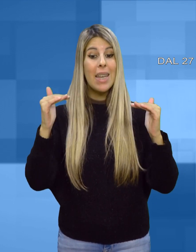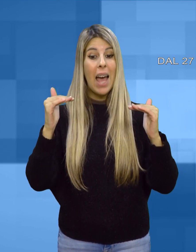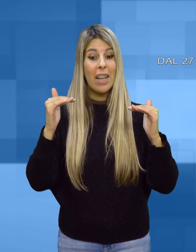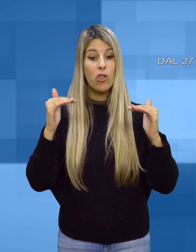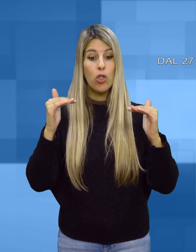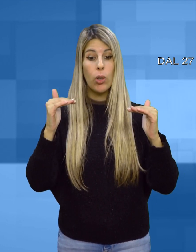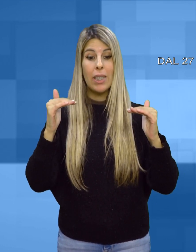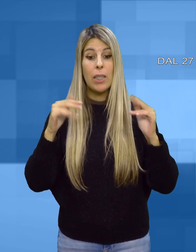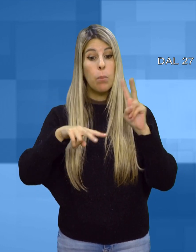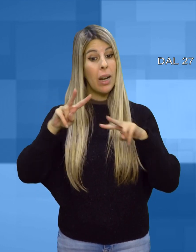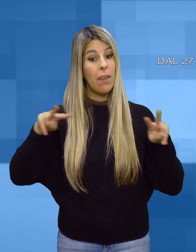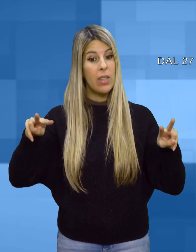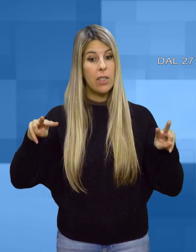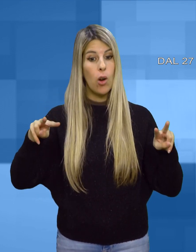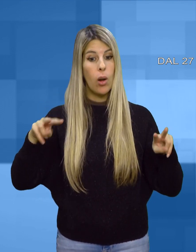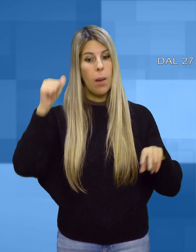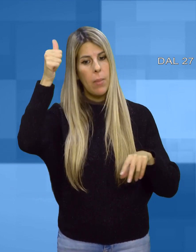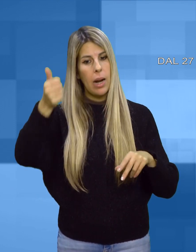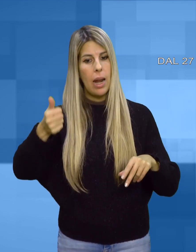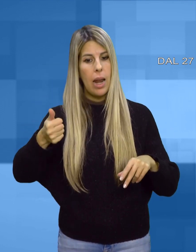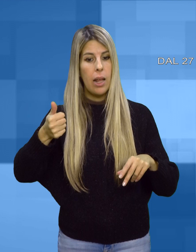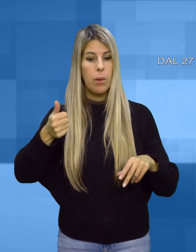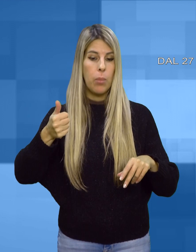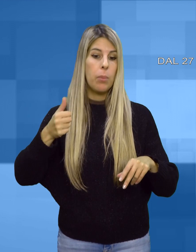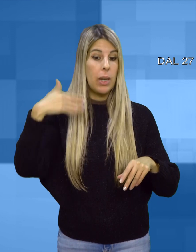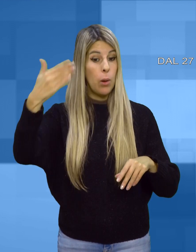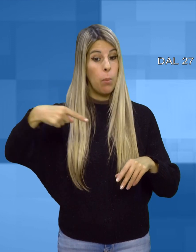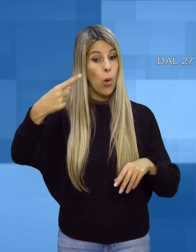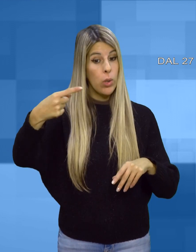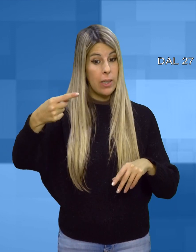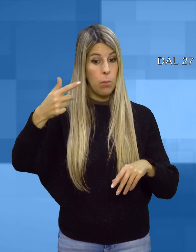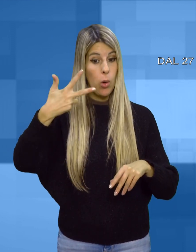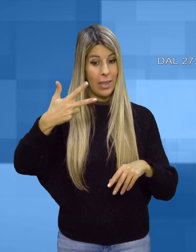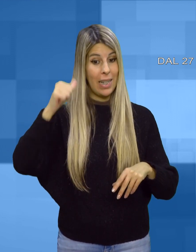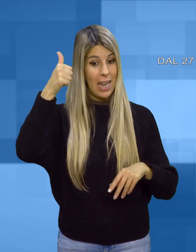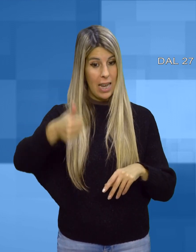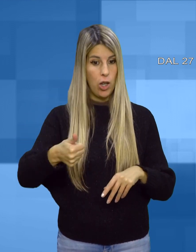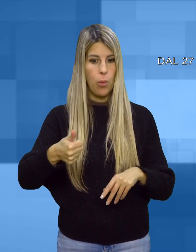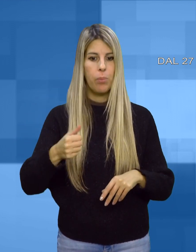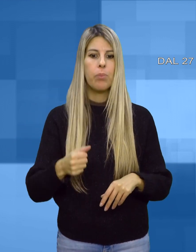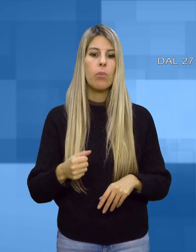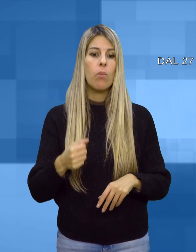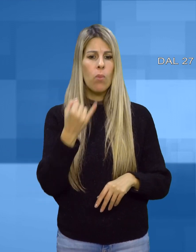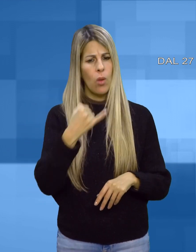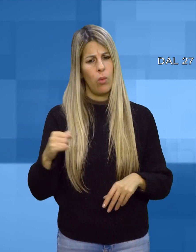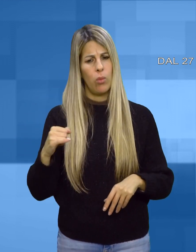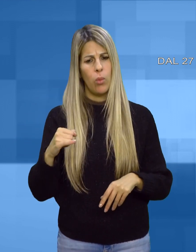In quest'ultimo scorcio del 2023 l'attività del Consiglio Comunale di Oristano sarà soprattutto incentrata a